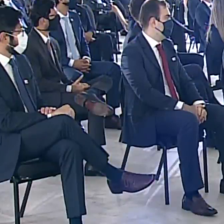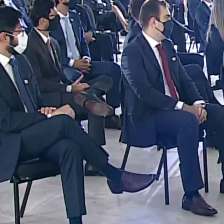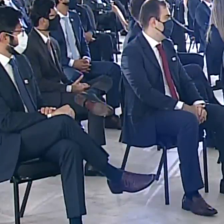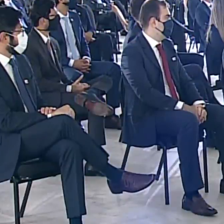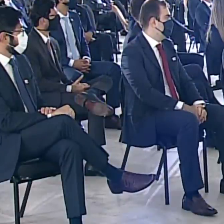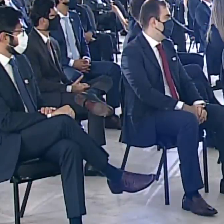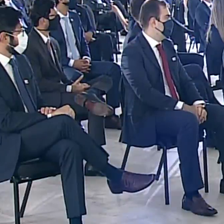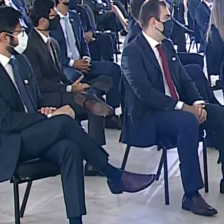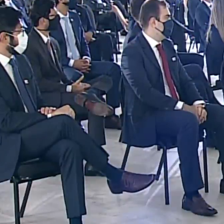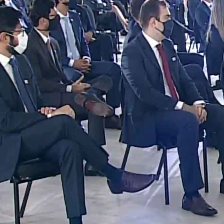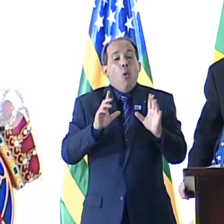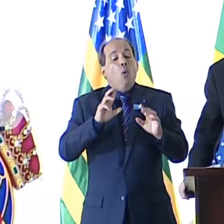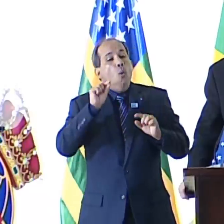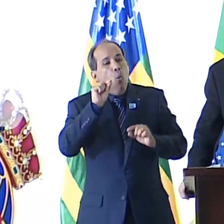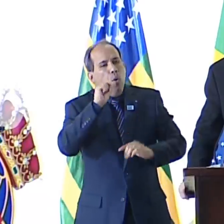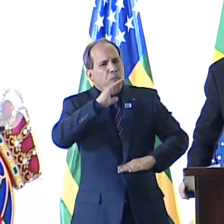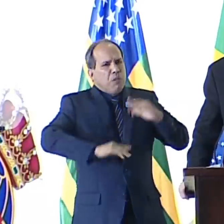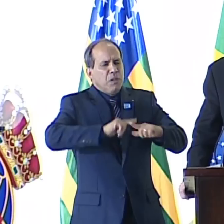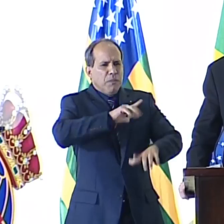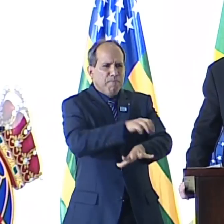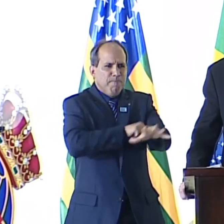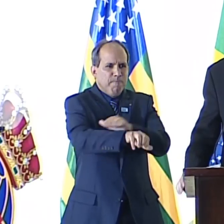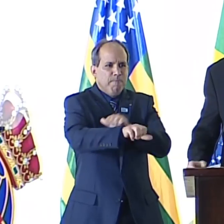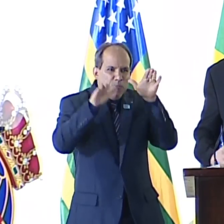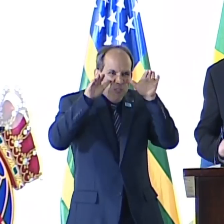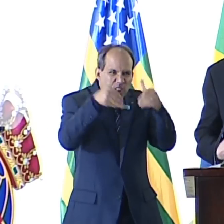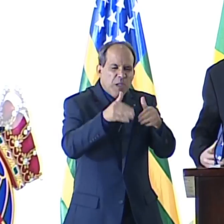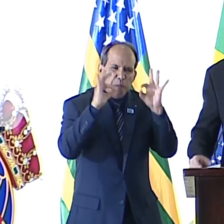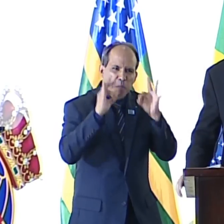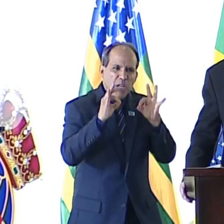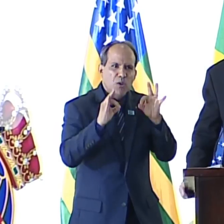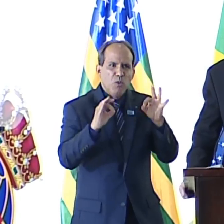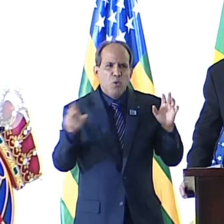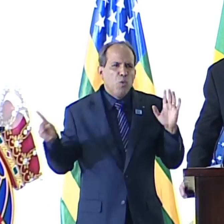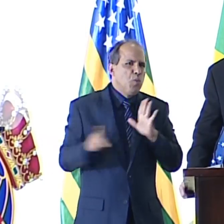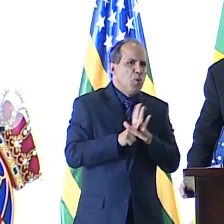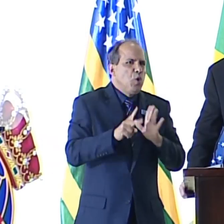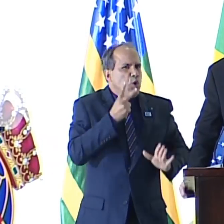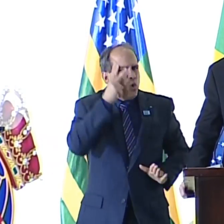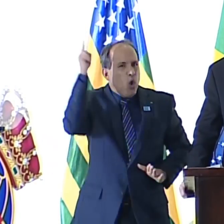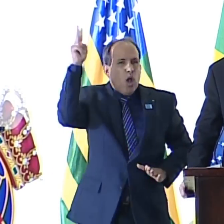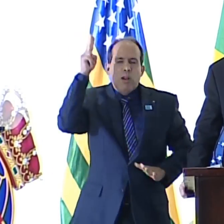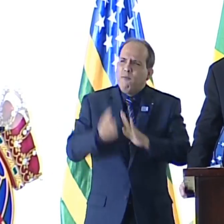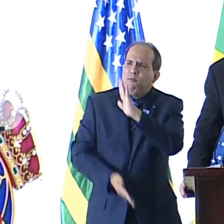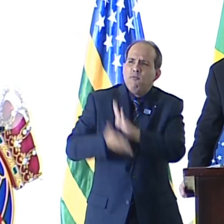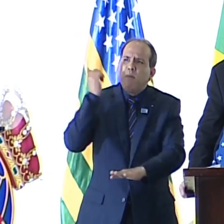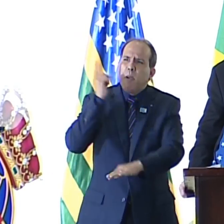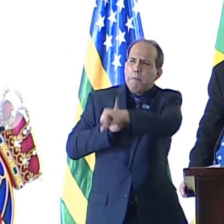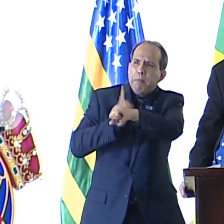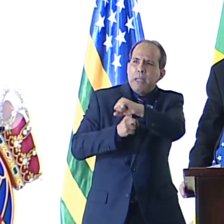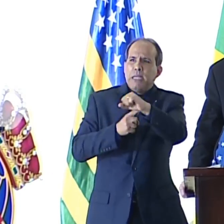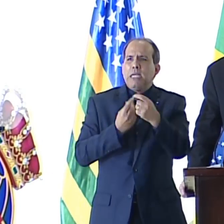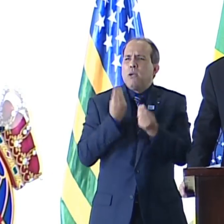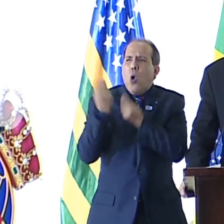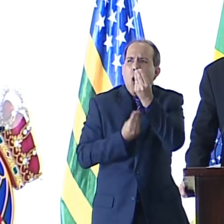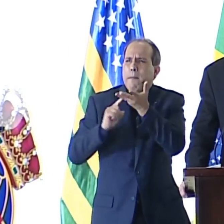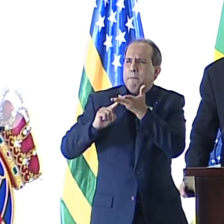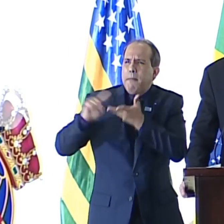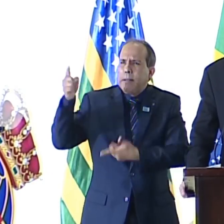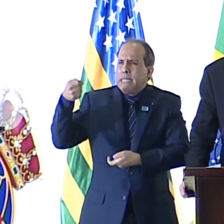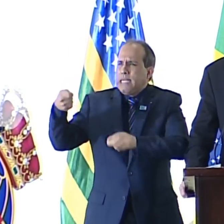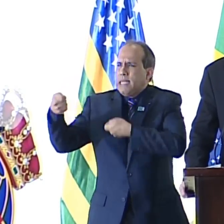mas sim numa grande demanda, no sentido medieval, uma aventura nacional e mundial de proporções históricas, uma